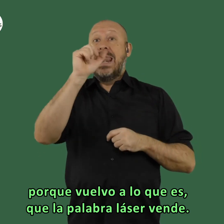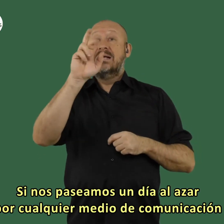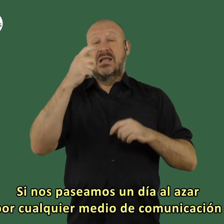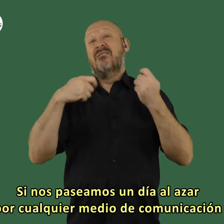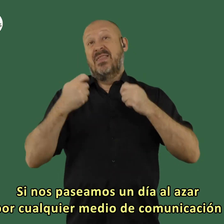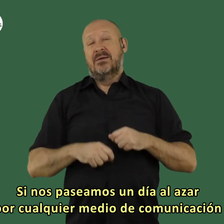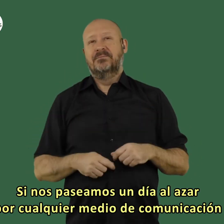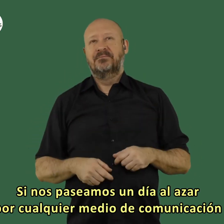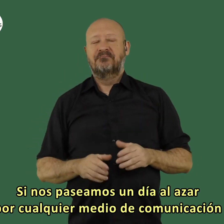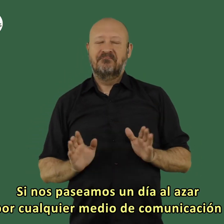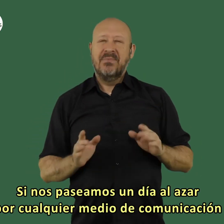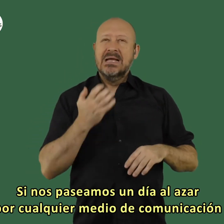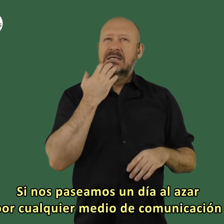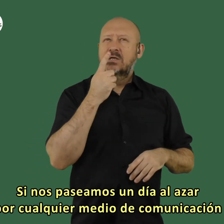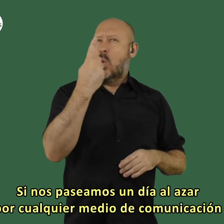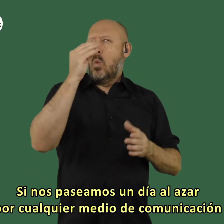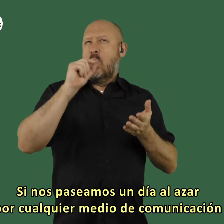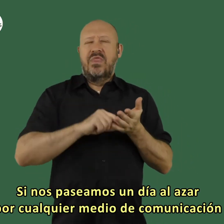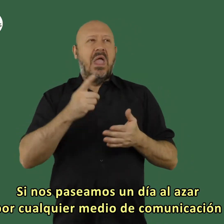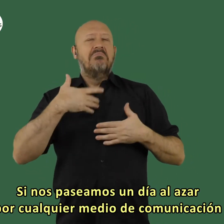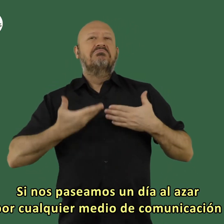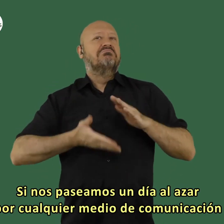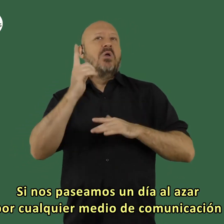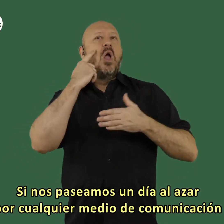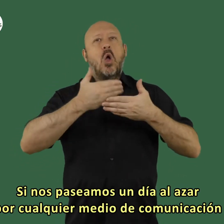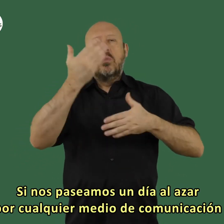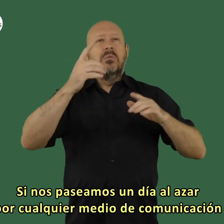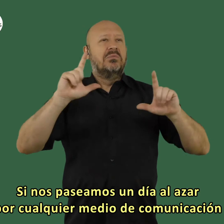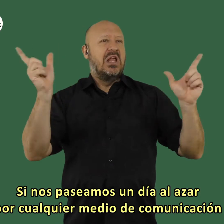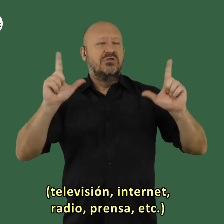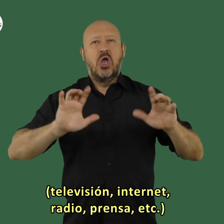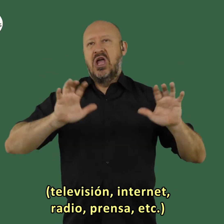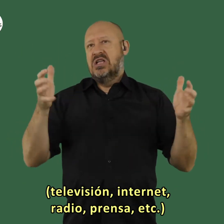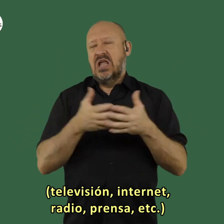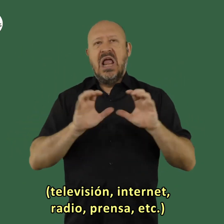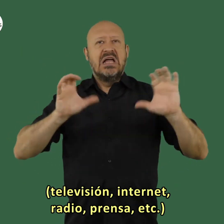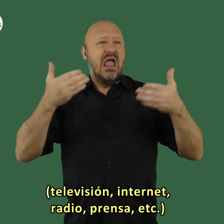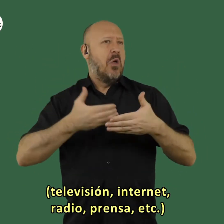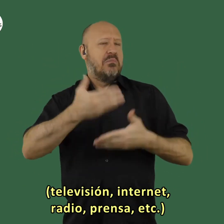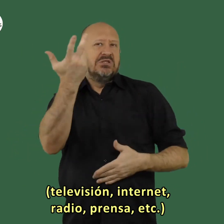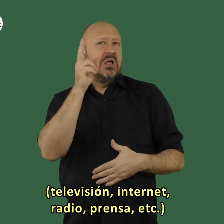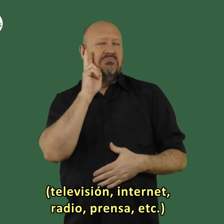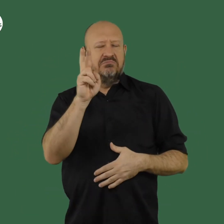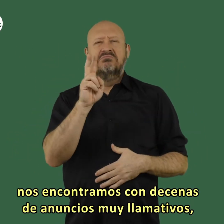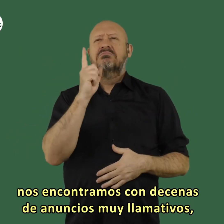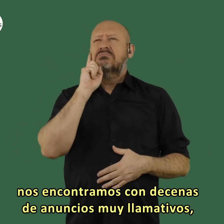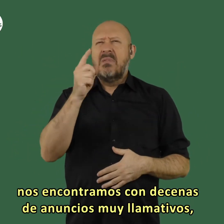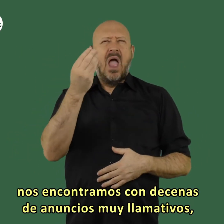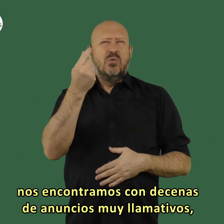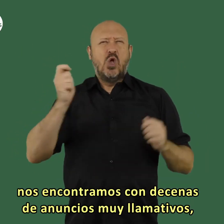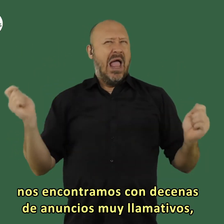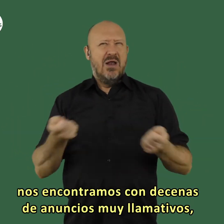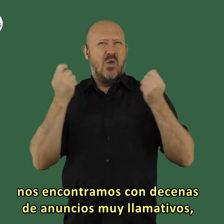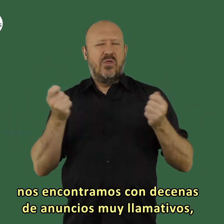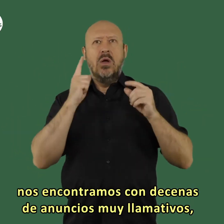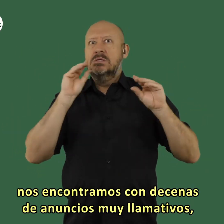láser vende si nos paseamos un día al azar por cualquier medio de comunicación televisión internet radio prensa nos